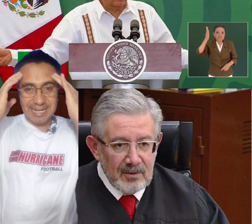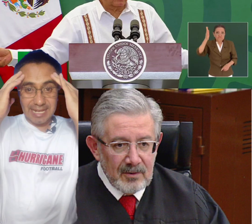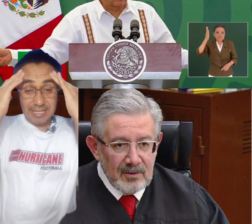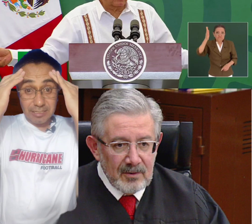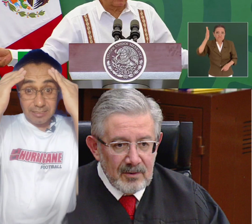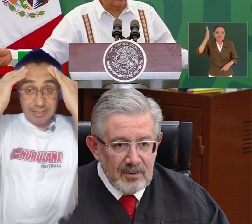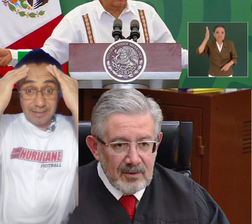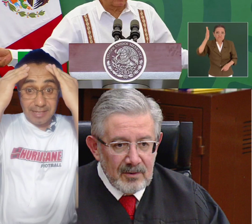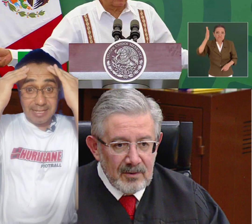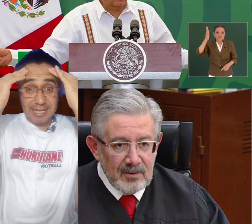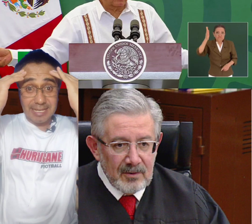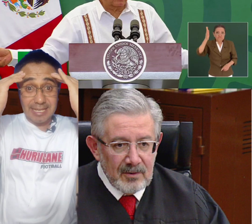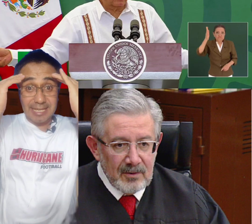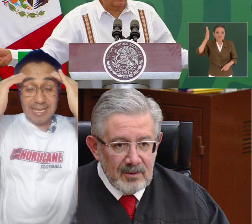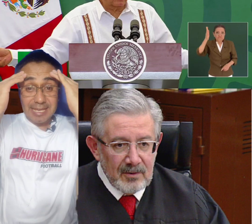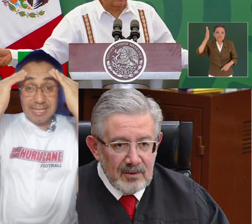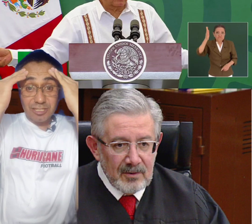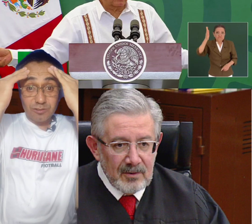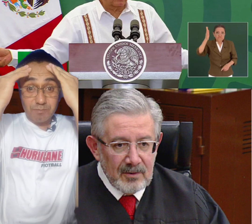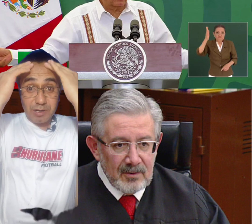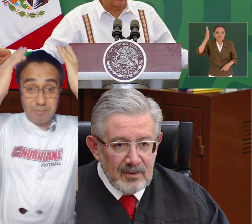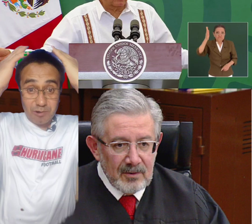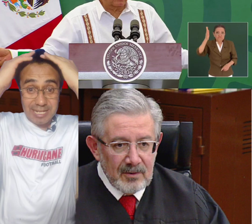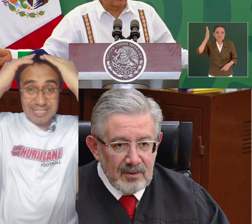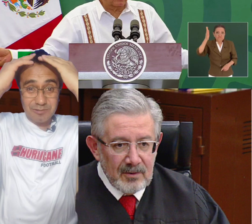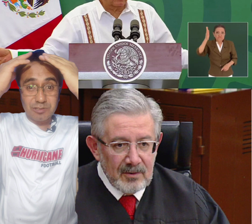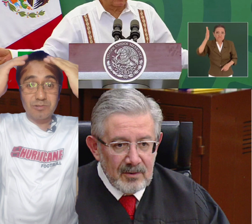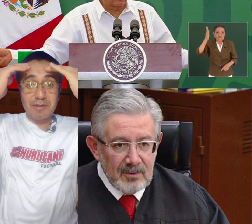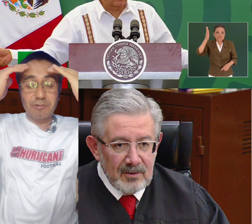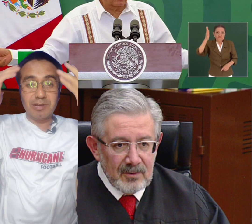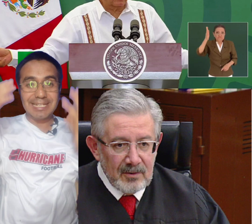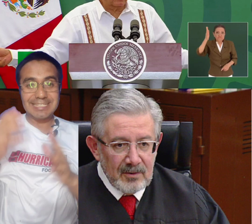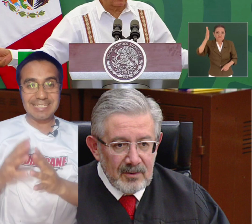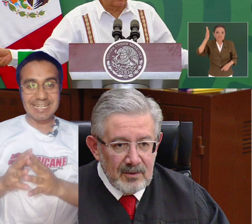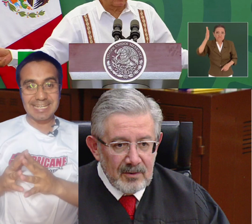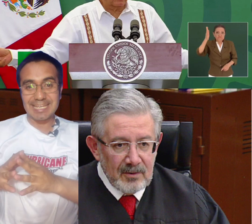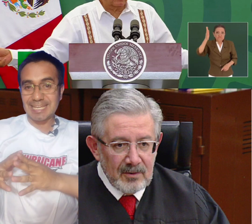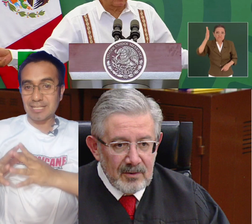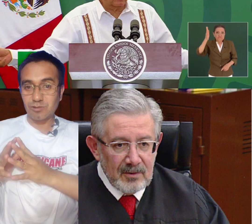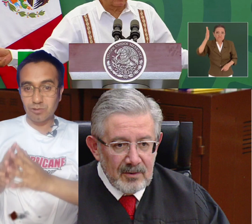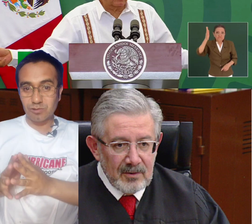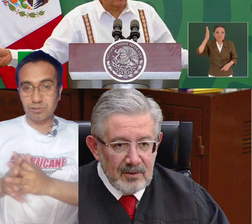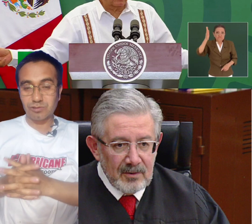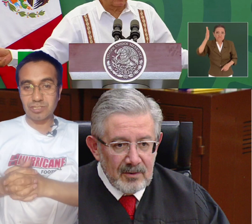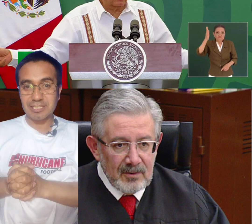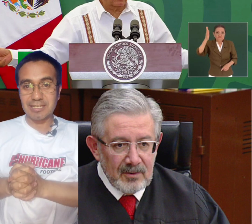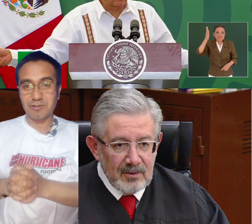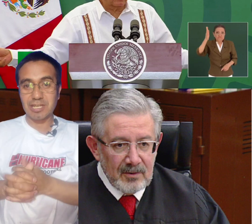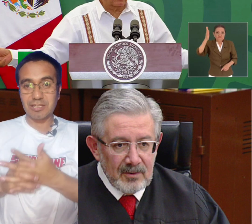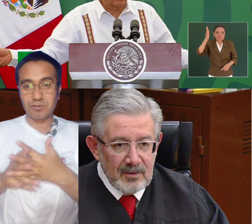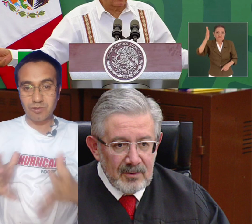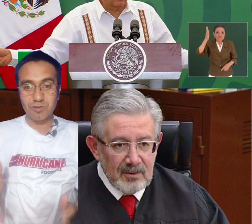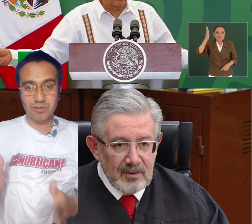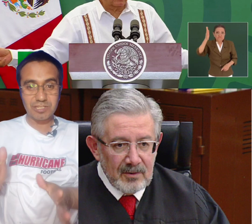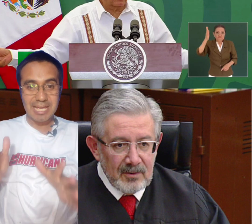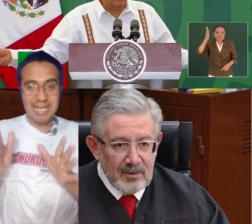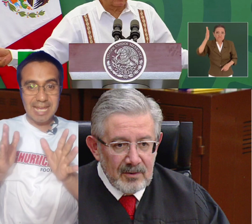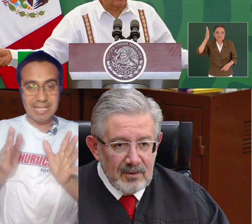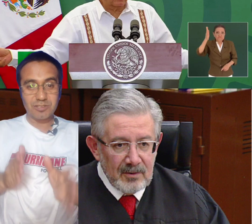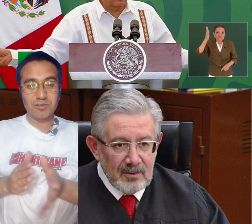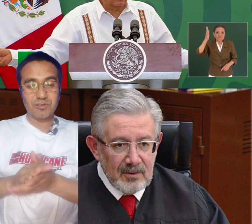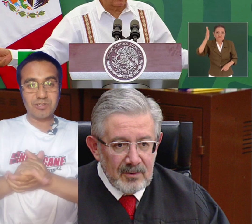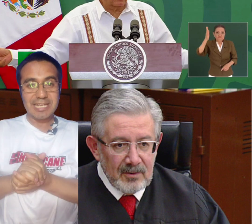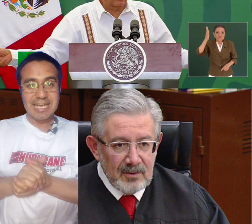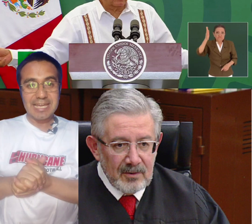verdadera, es de verdad que es súper molesto esto es una molestia que a todos considero que a todos,